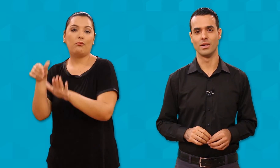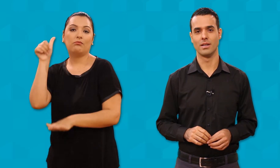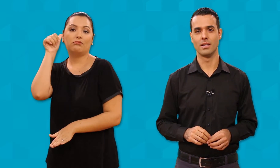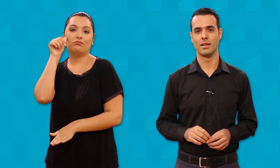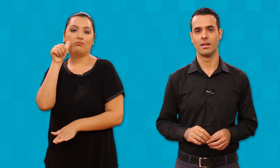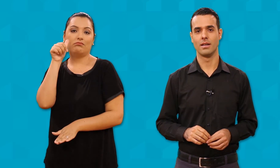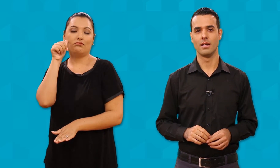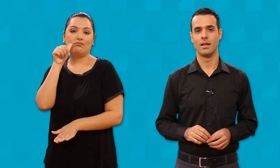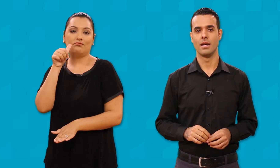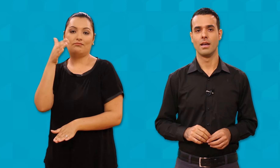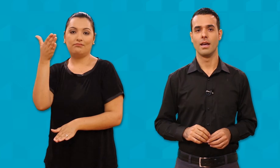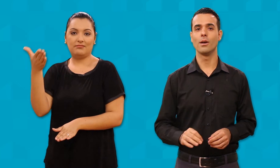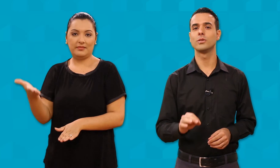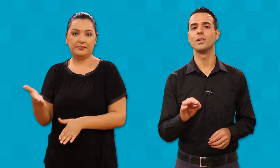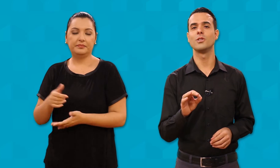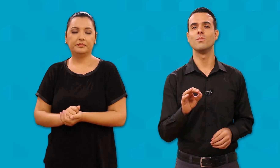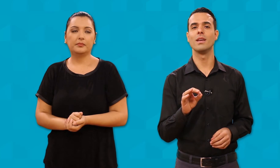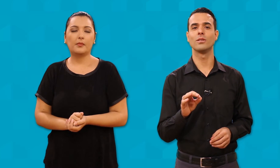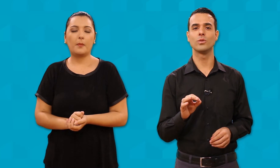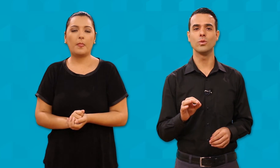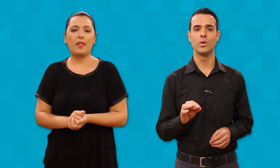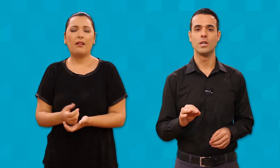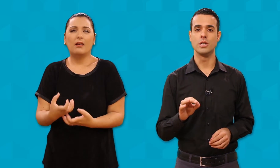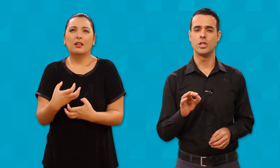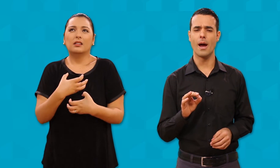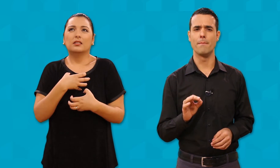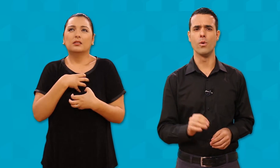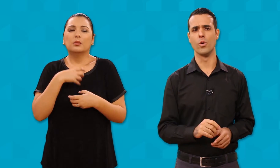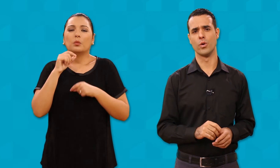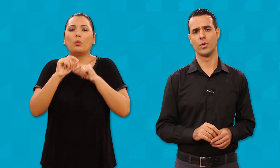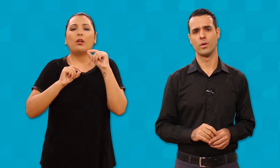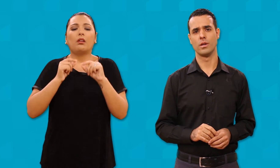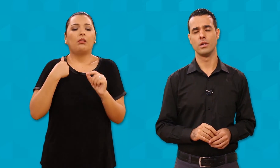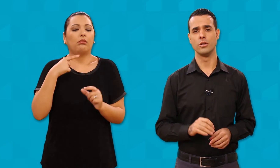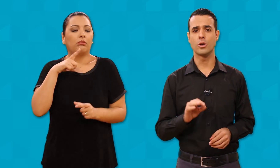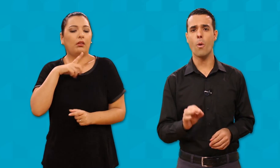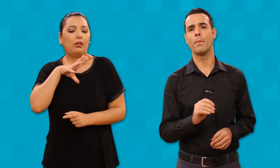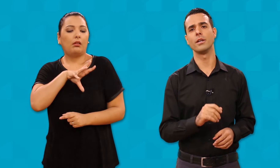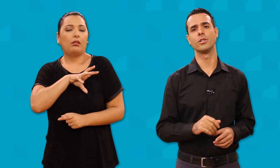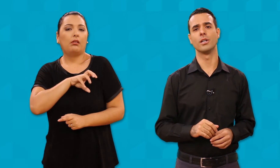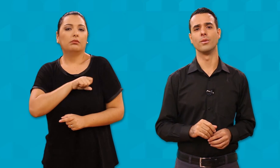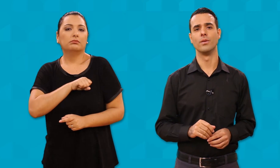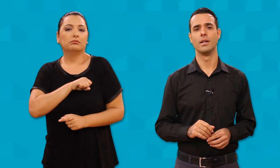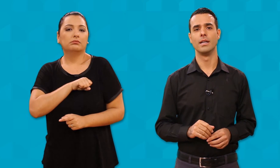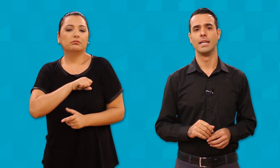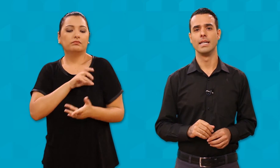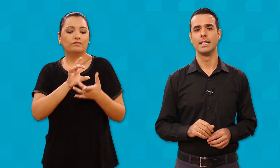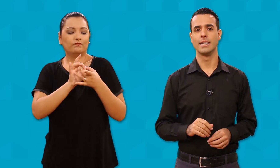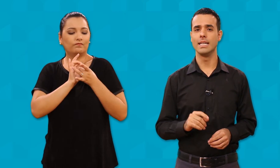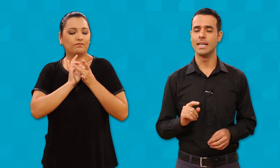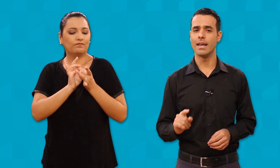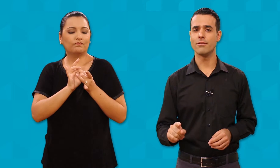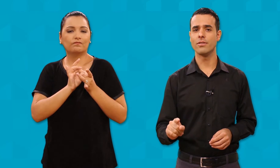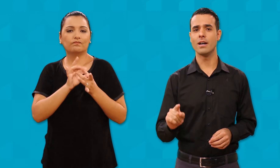É o sentimento de amor, de compaixão, que leva